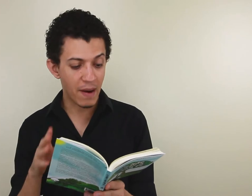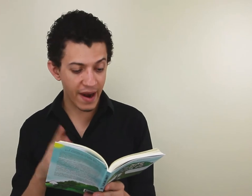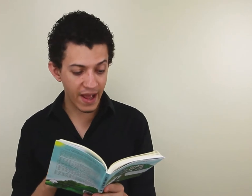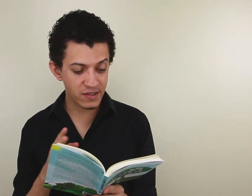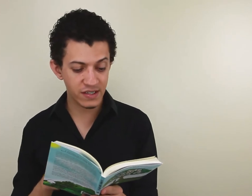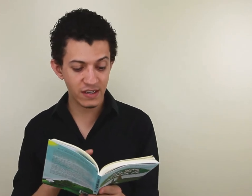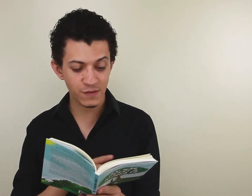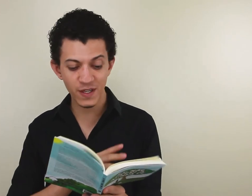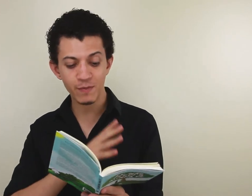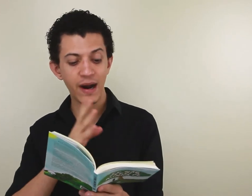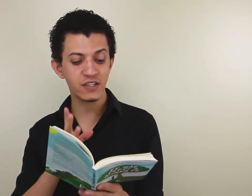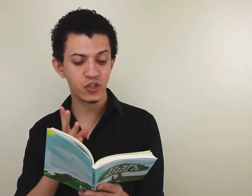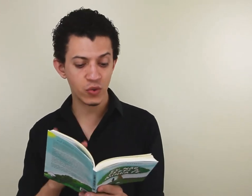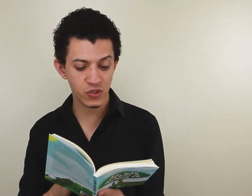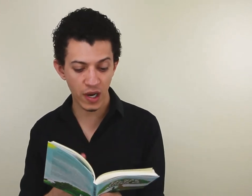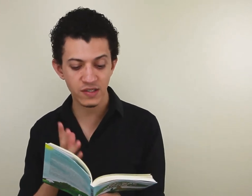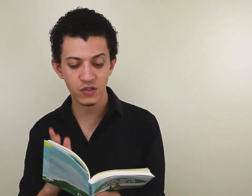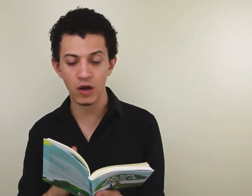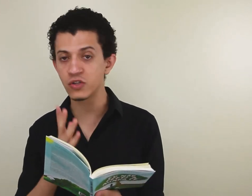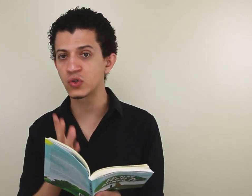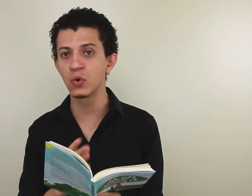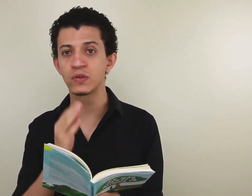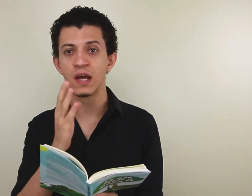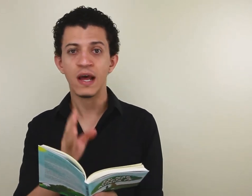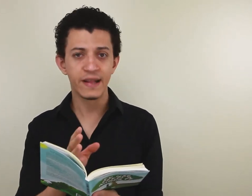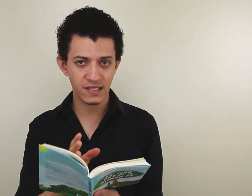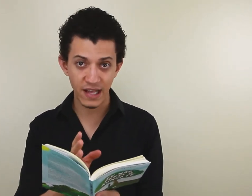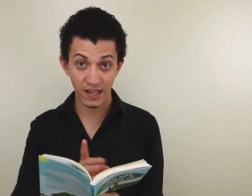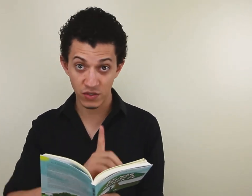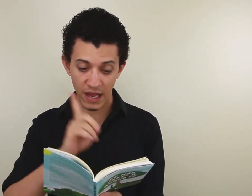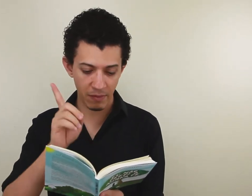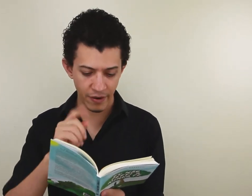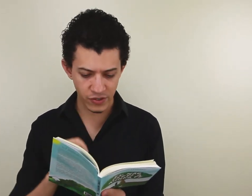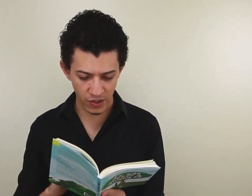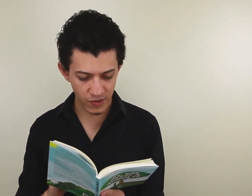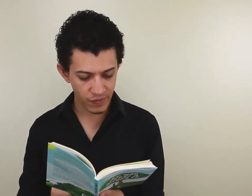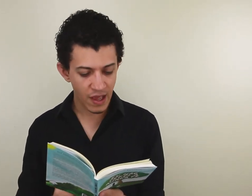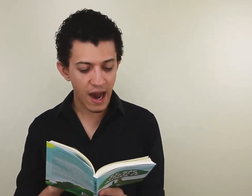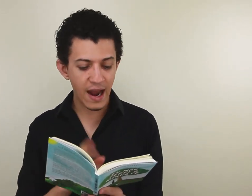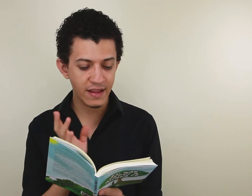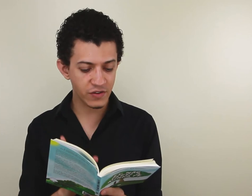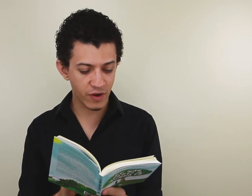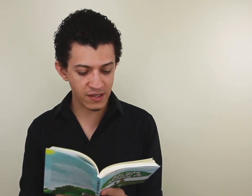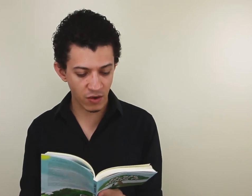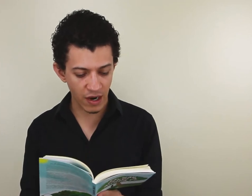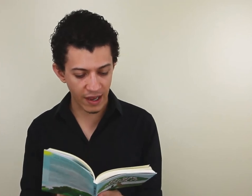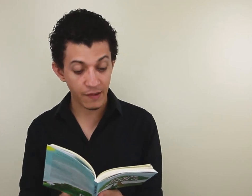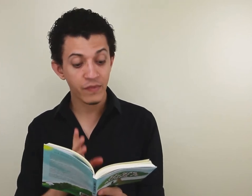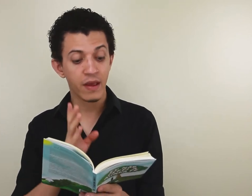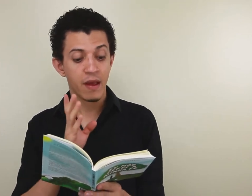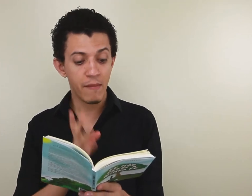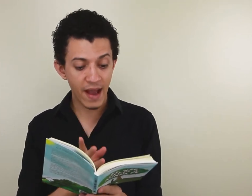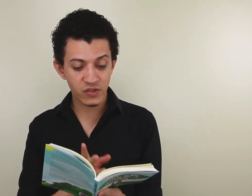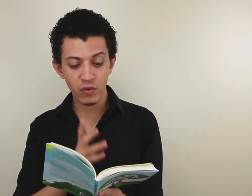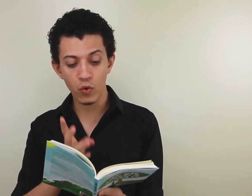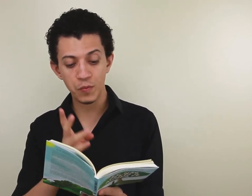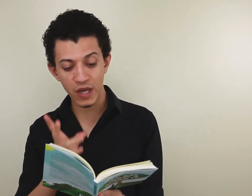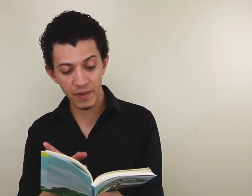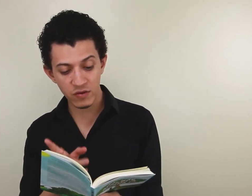parentes e nas principais instituições e escolas de estudos da cidade, isso lá em Belo Horizonte. Além da divulgação online. Madison e um grupo de amigos